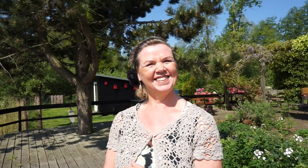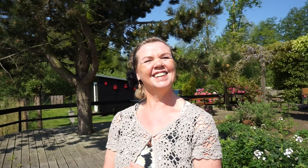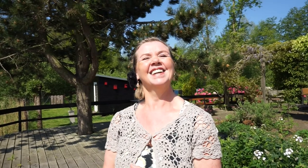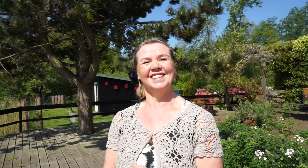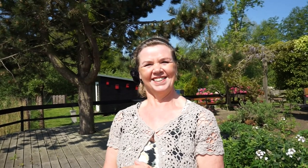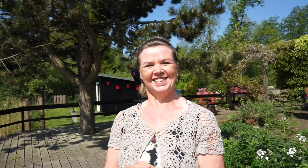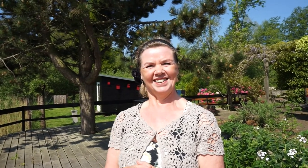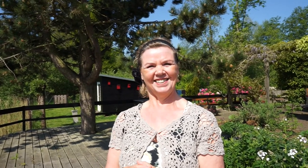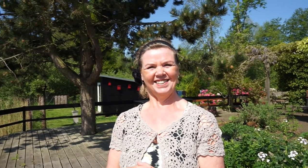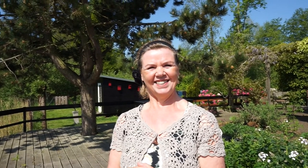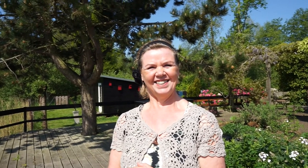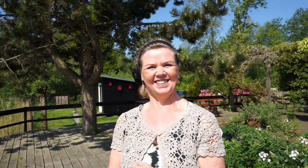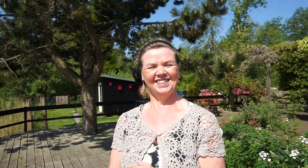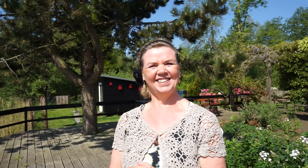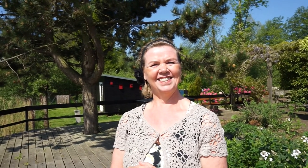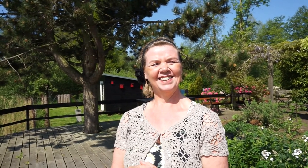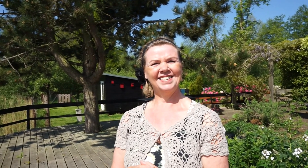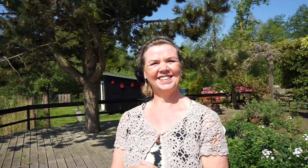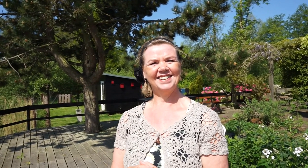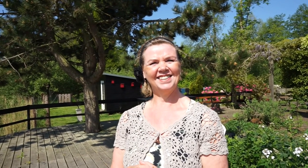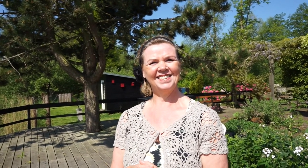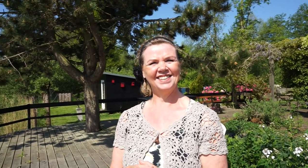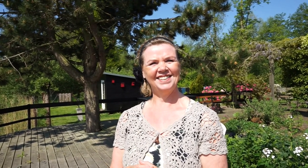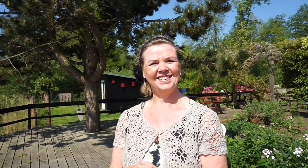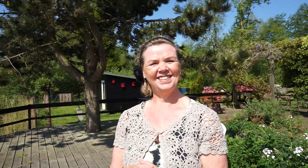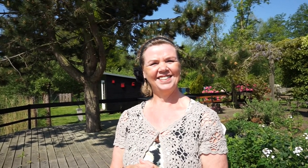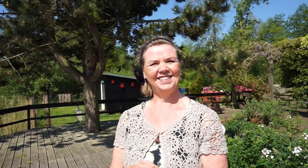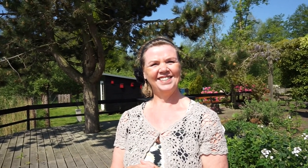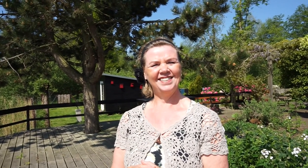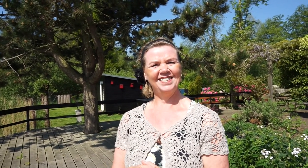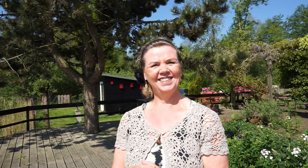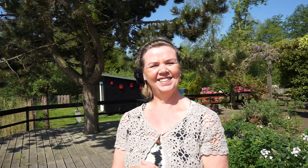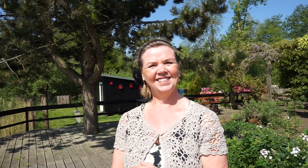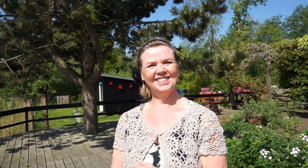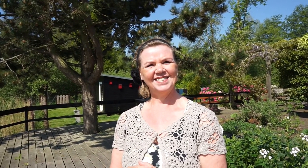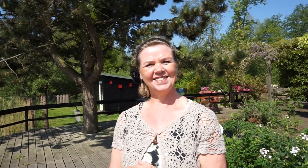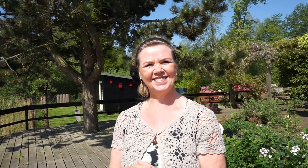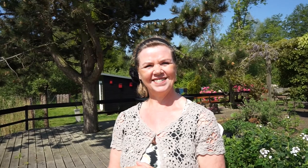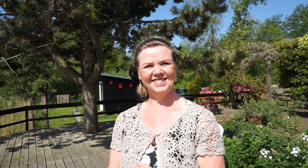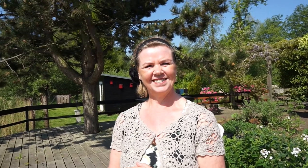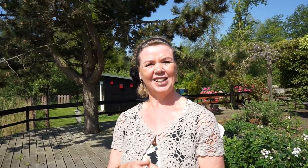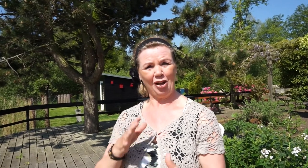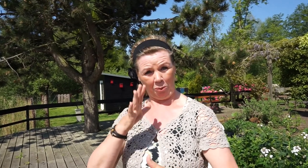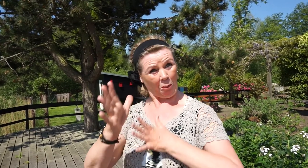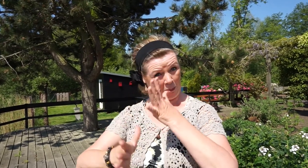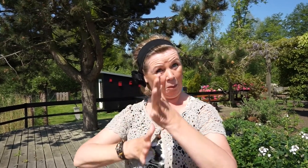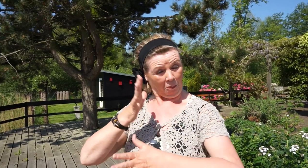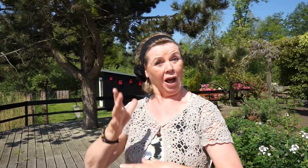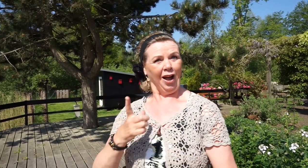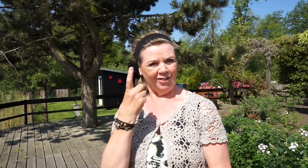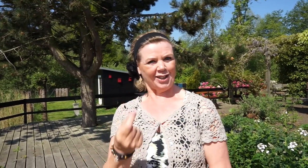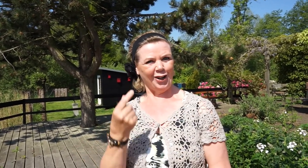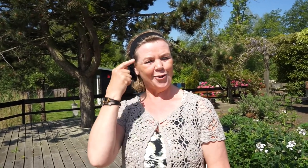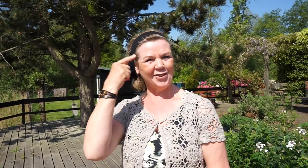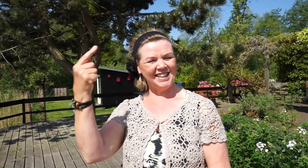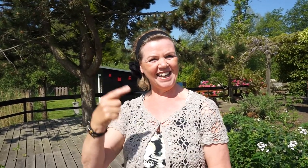Ga ik het liedje zingen? En dan ga jij het liedje doen met de gebaren? Wat een leuk idee,